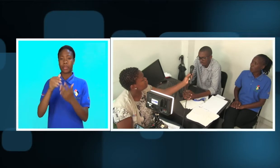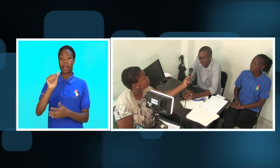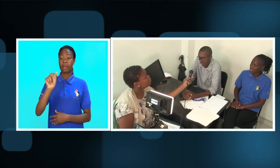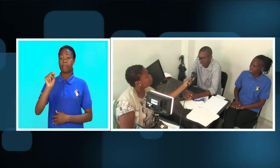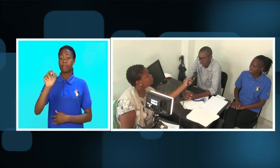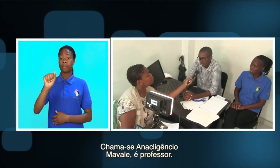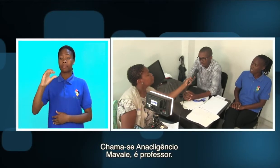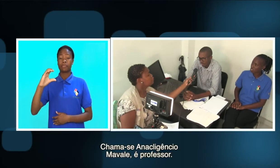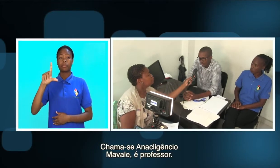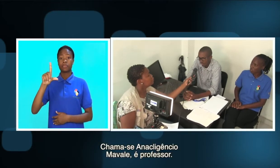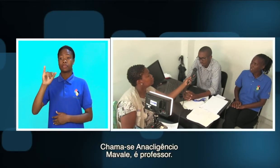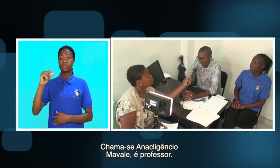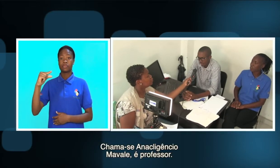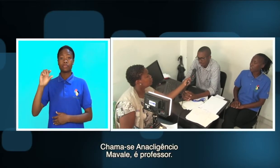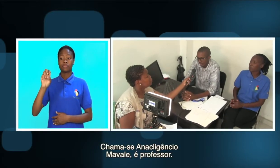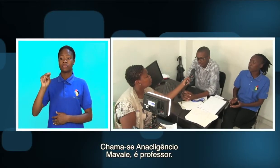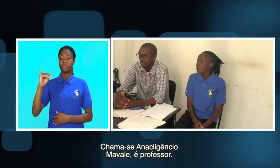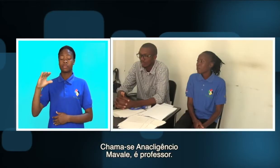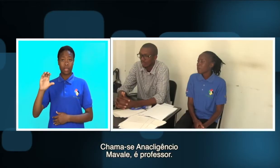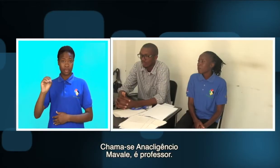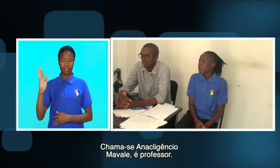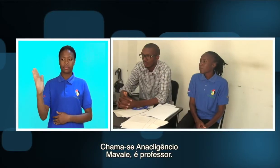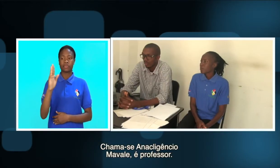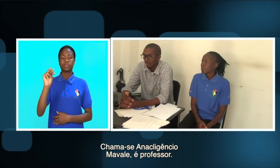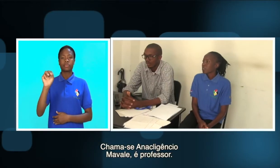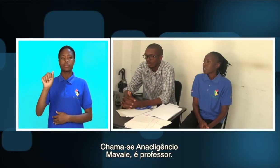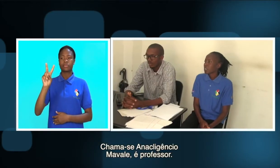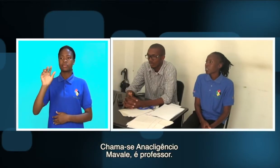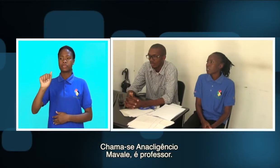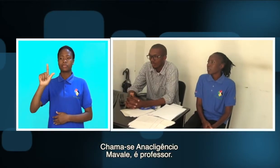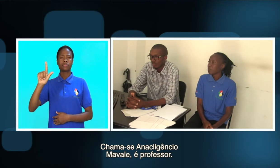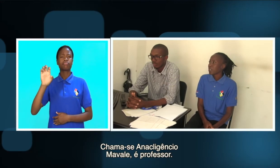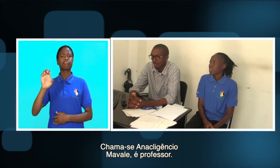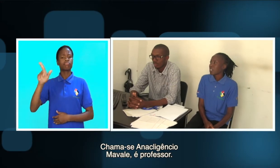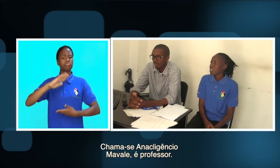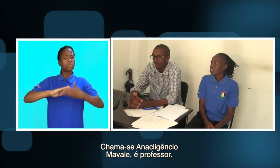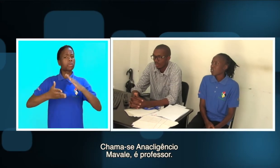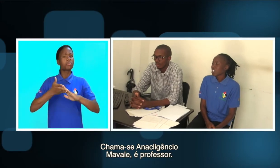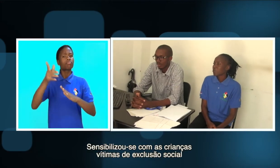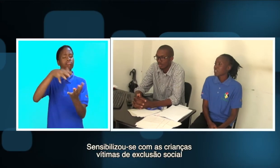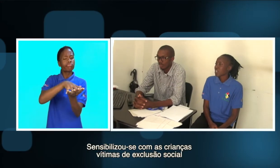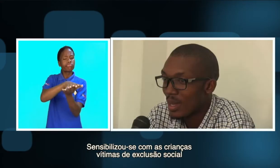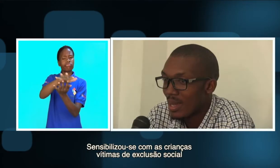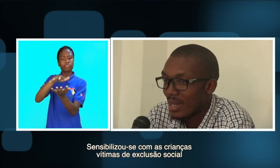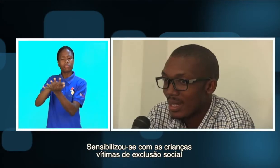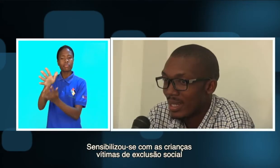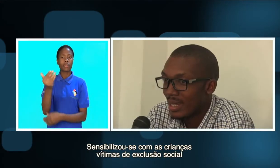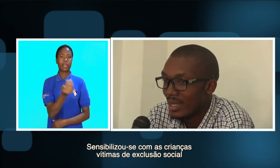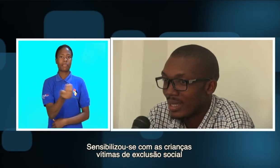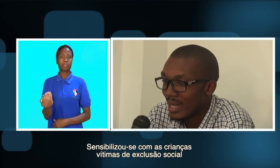Chama-se Anagligêncio Mavali. É professor e sensibilizou-se com as